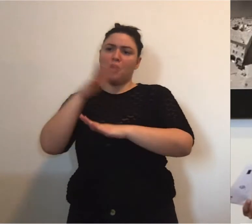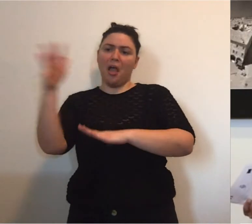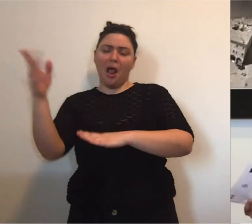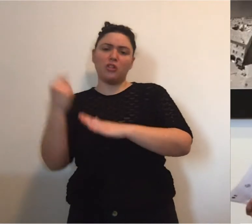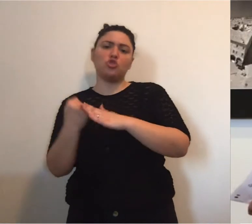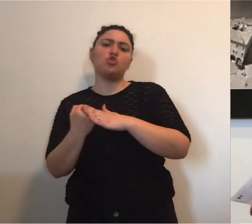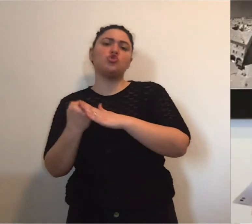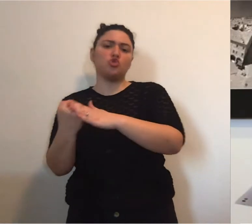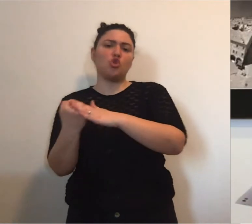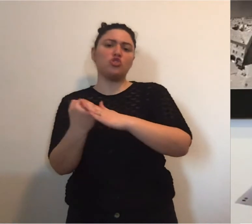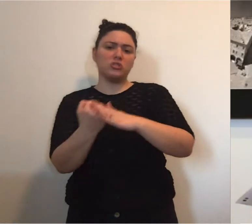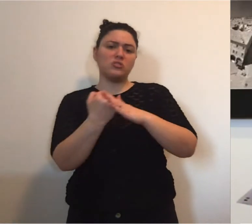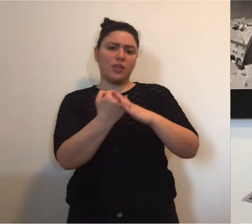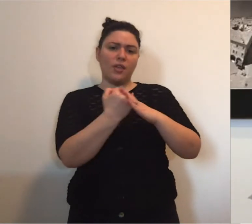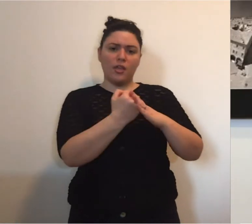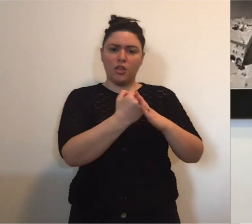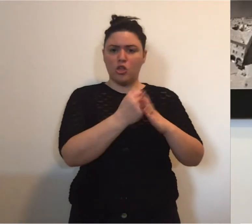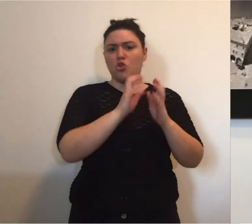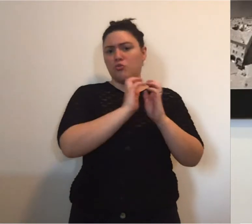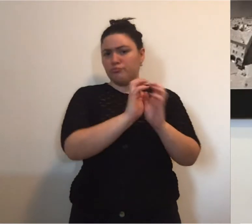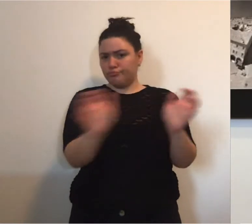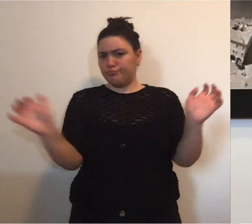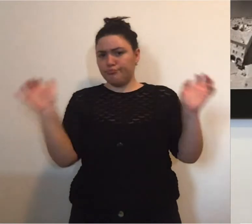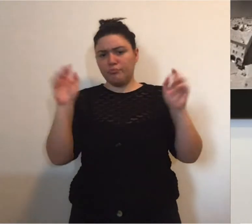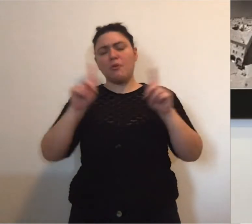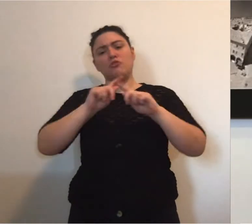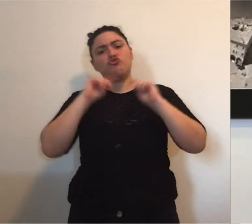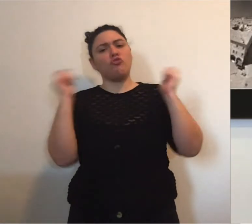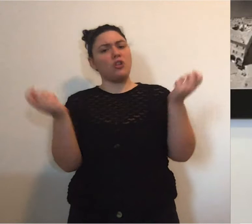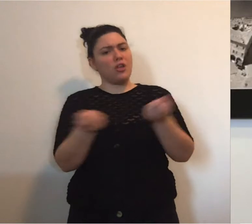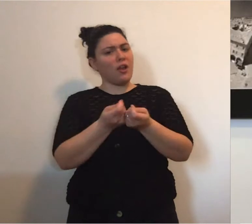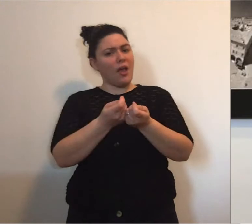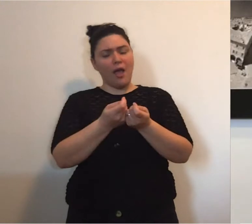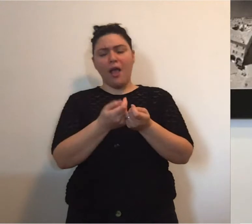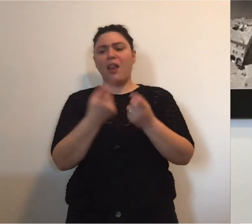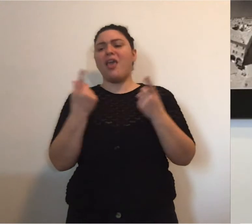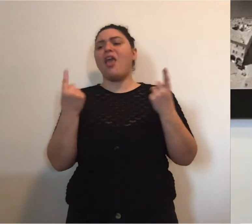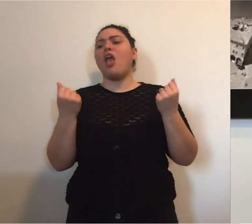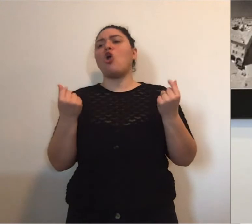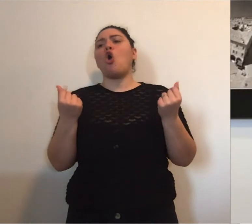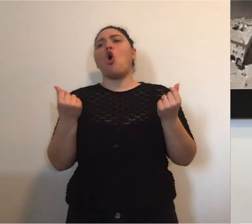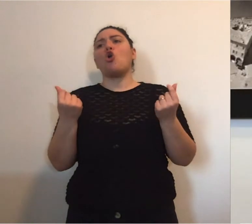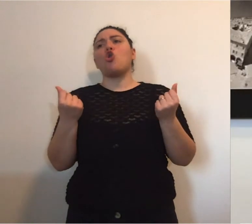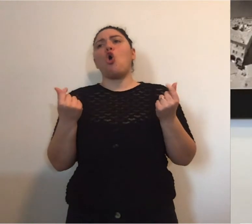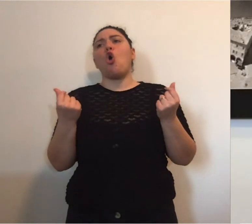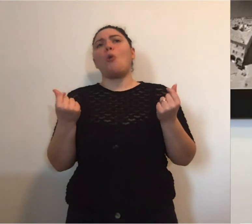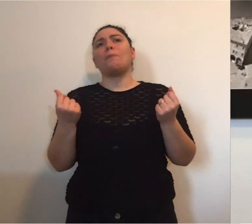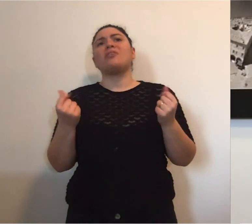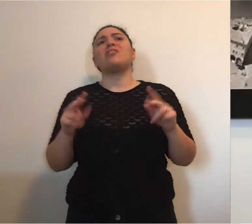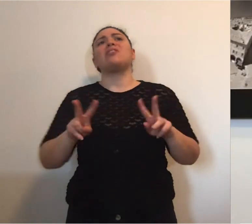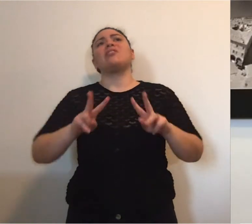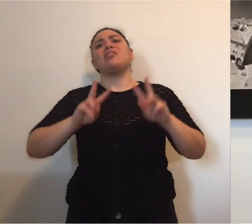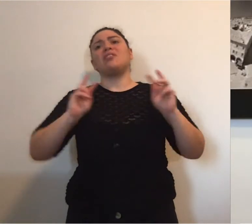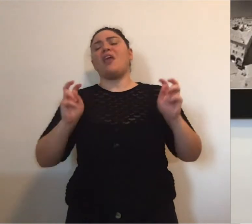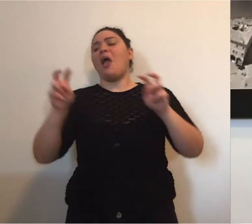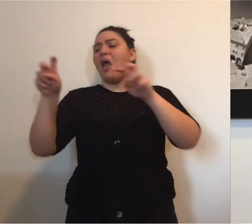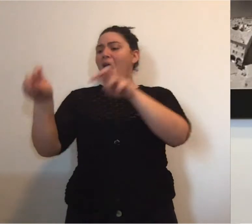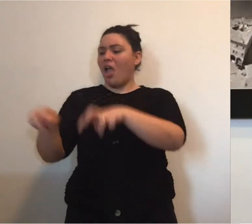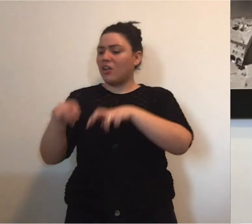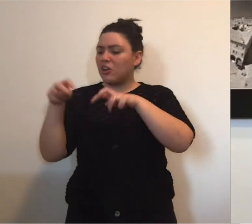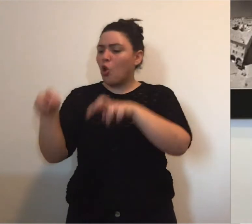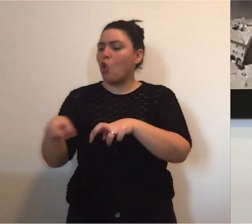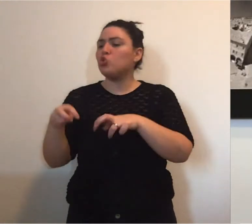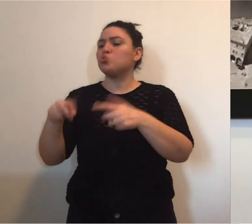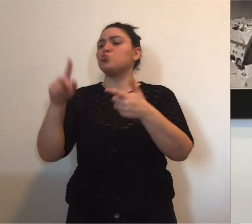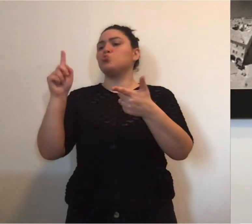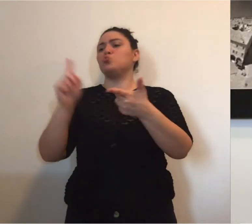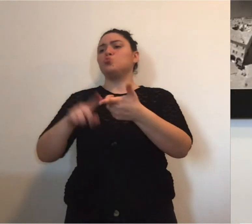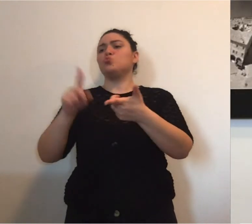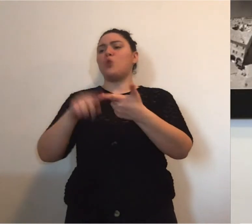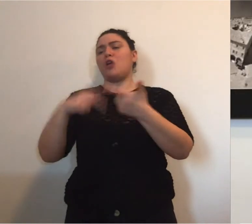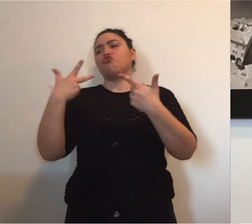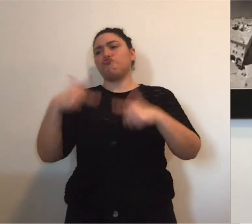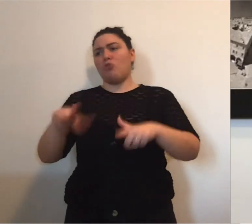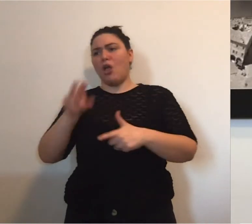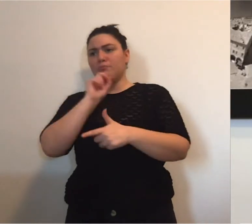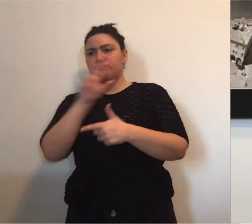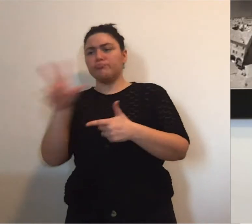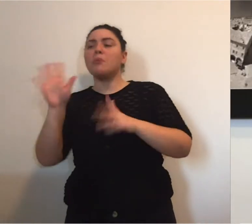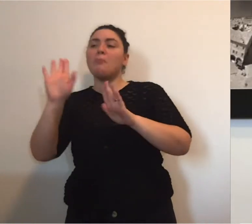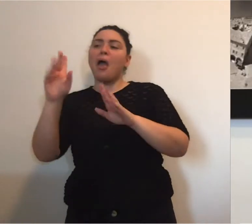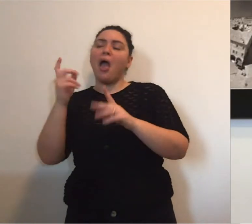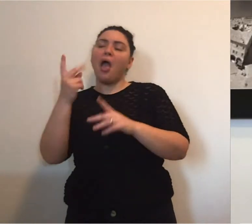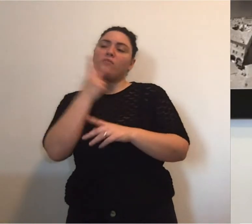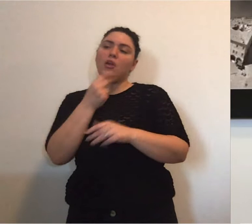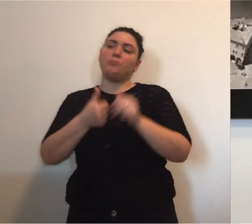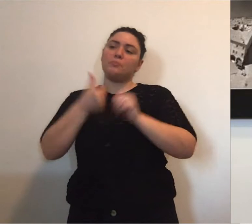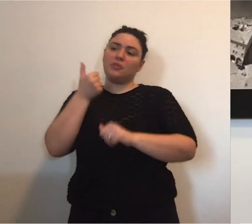informazioni perché arriveranno anche risorse a sostegno più in generale dell